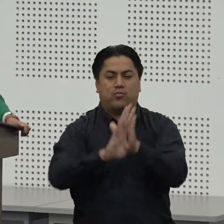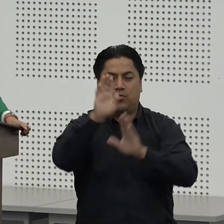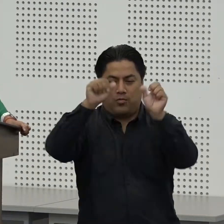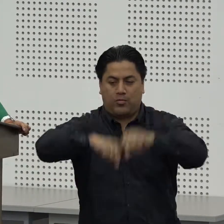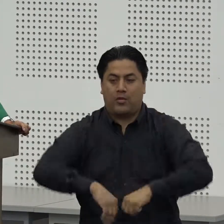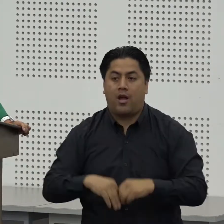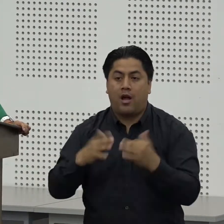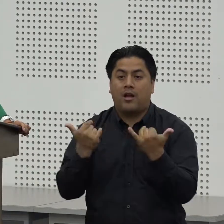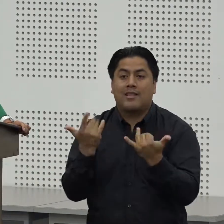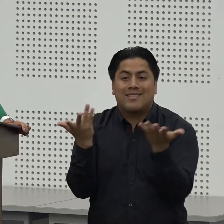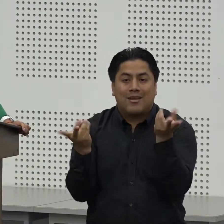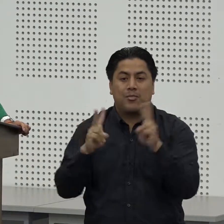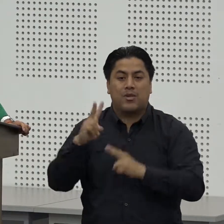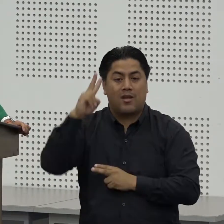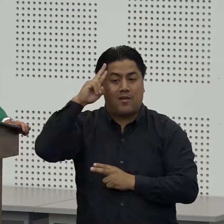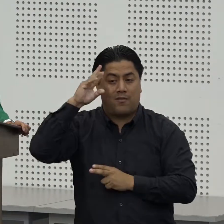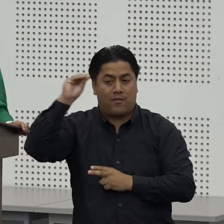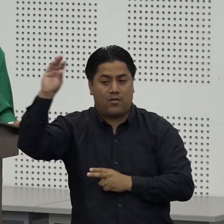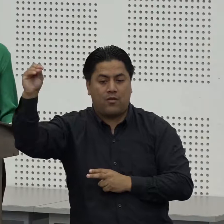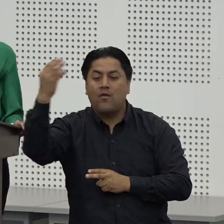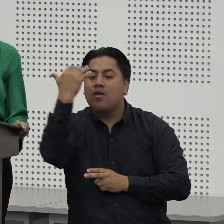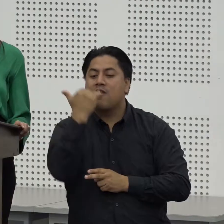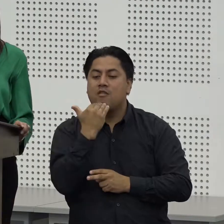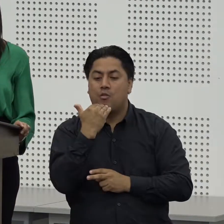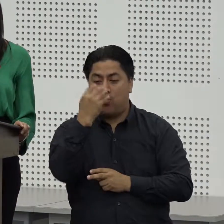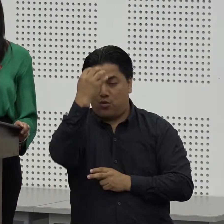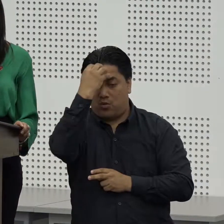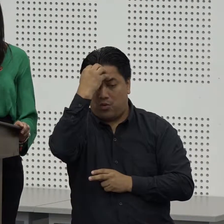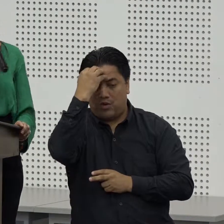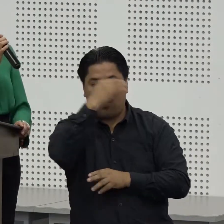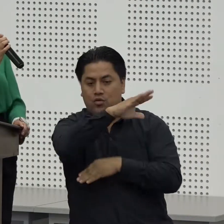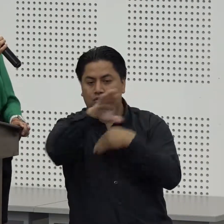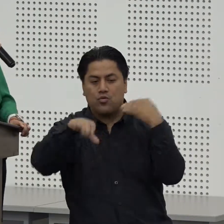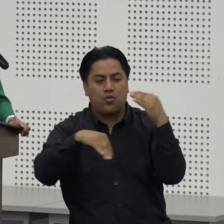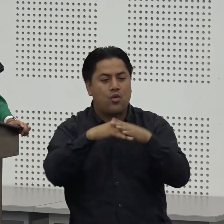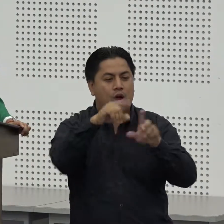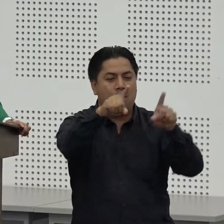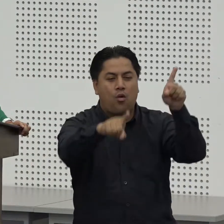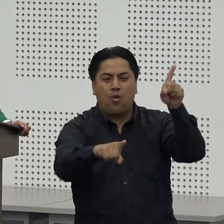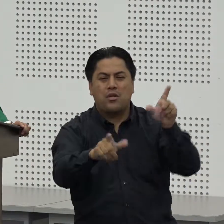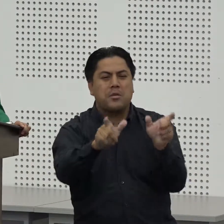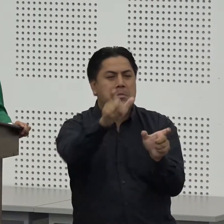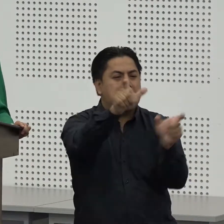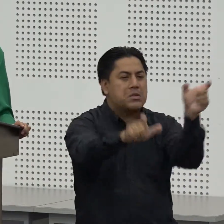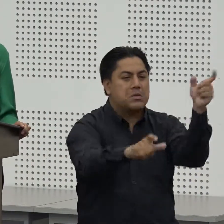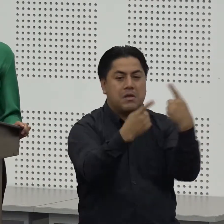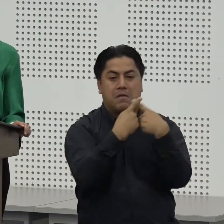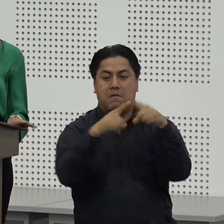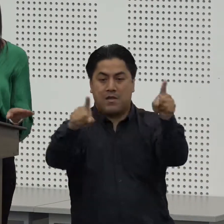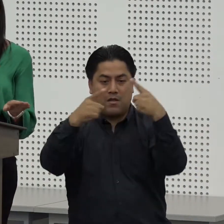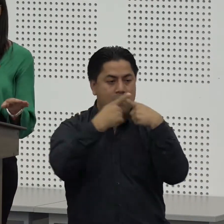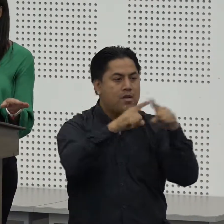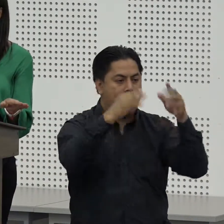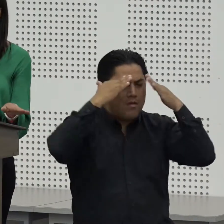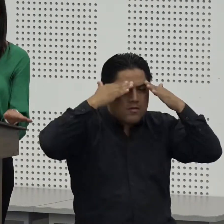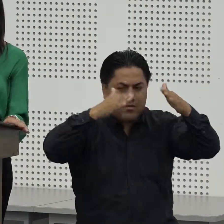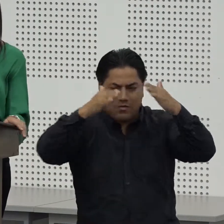de una filosofía de educación de atención a la diversidad ¿y qué hacemos?